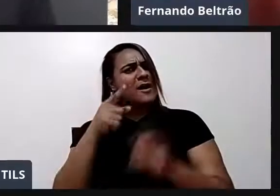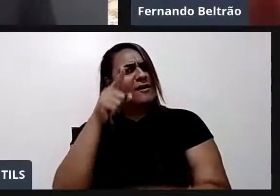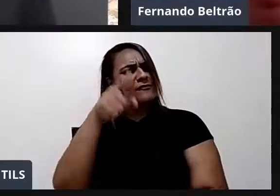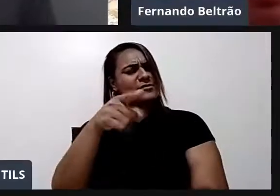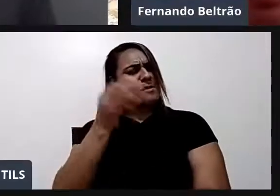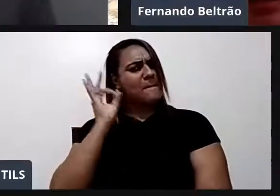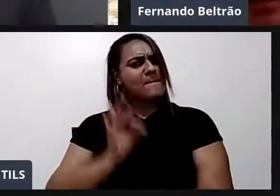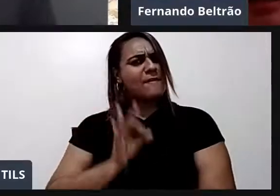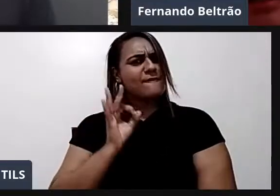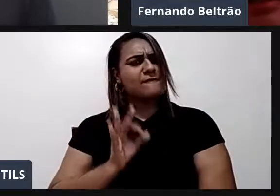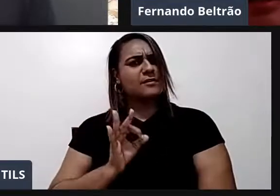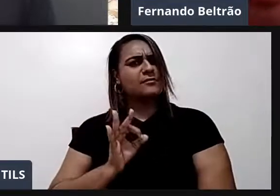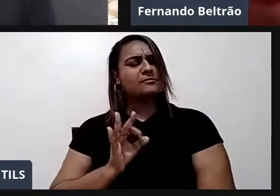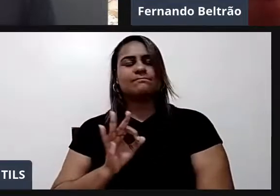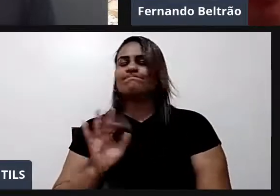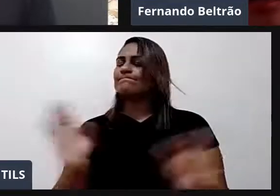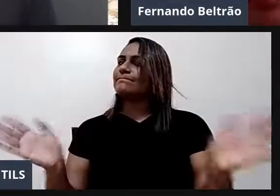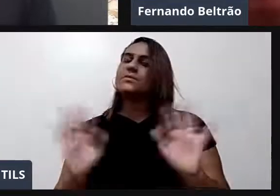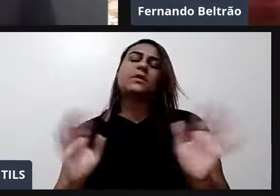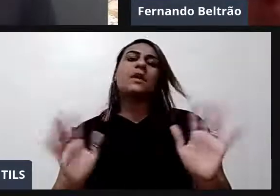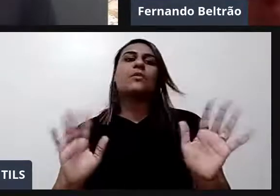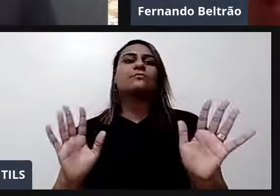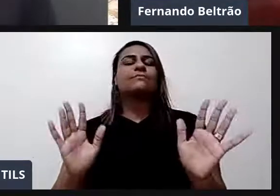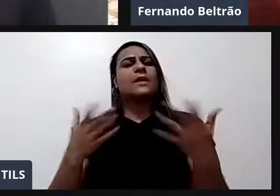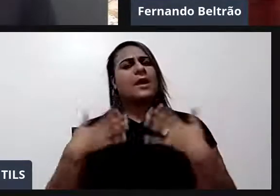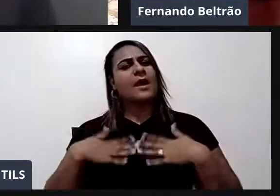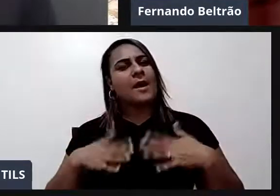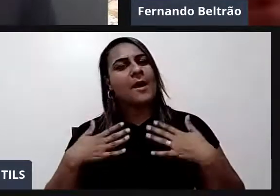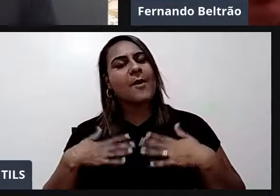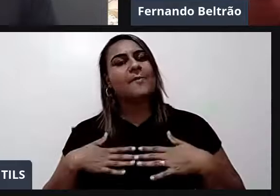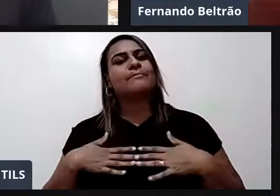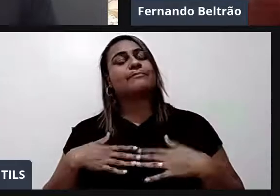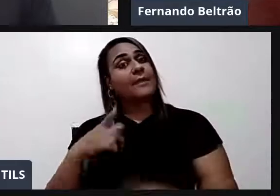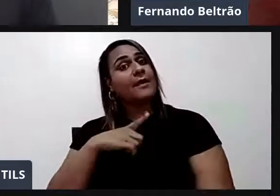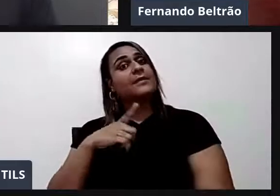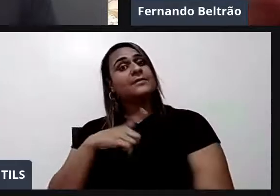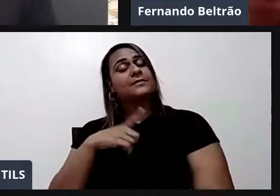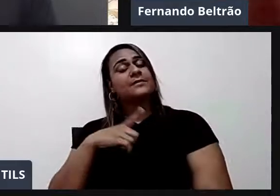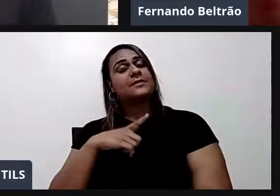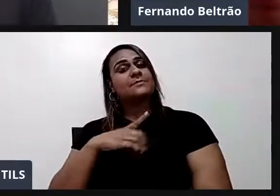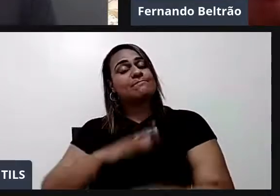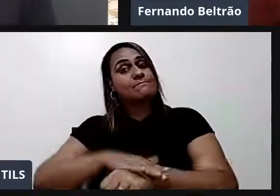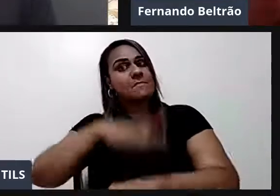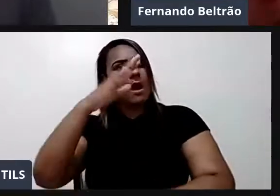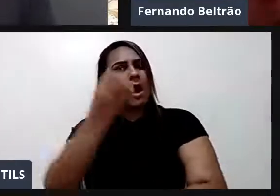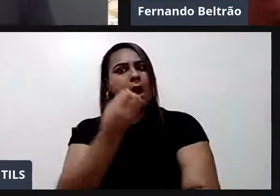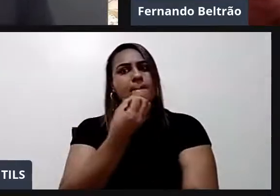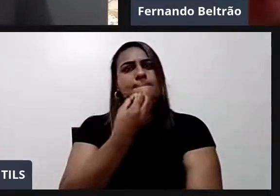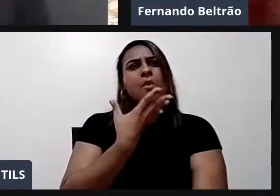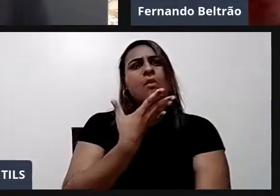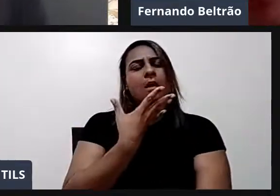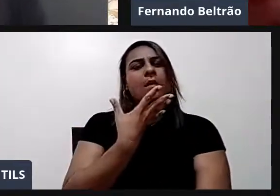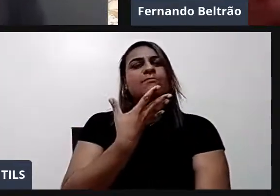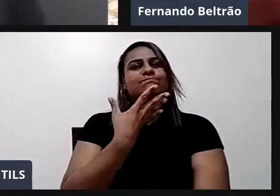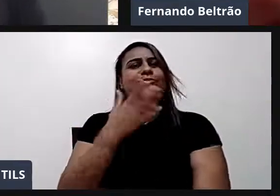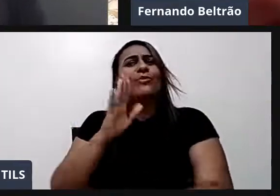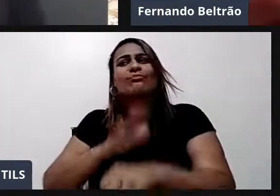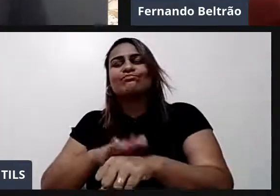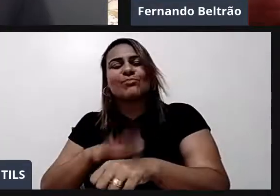Mas existem mais coisas boas do que ruins. Mais pessoas boas do que ruins. Tem